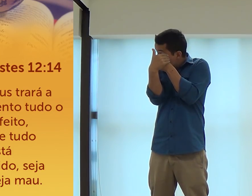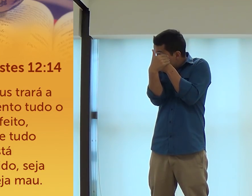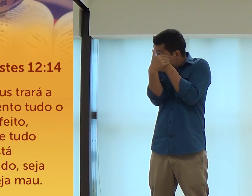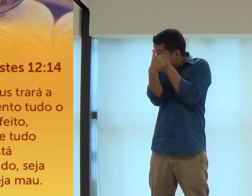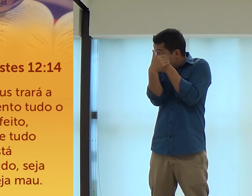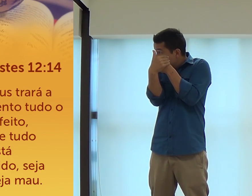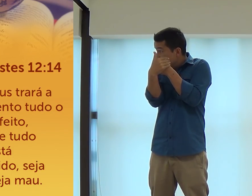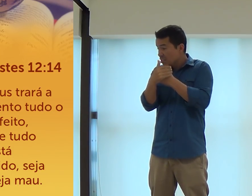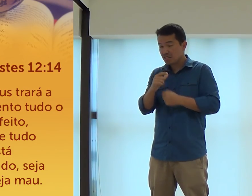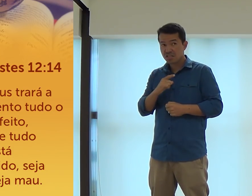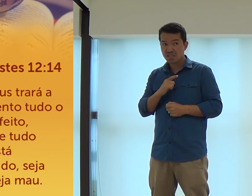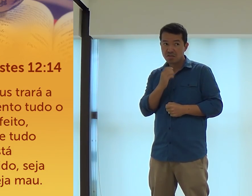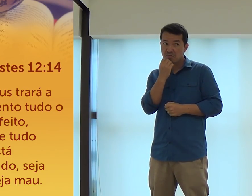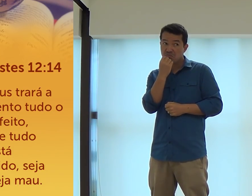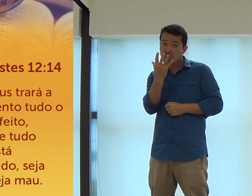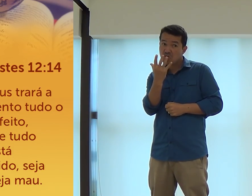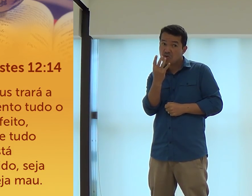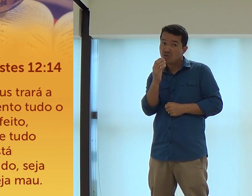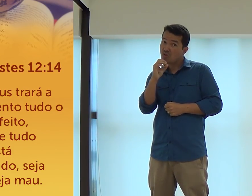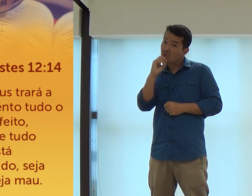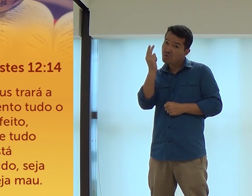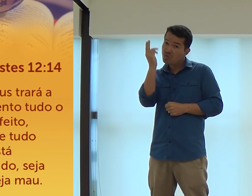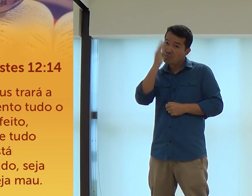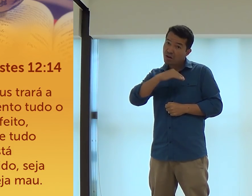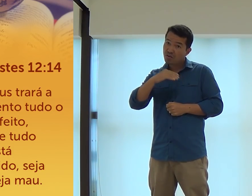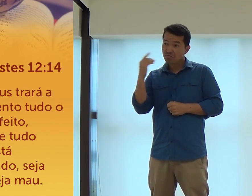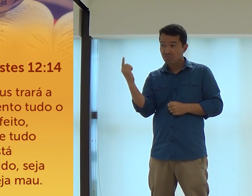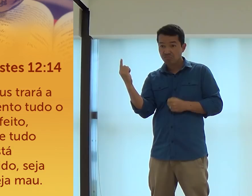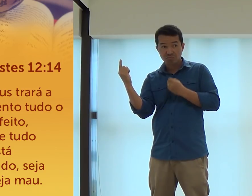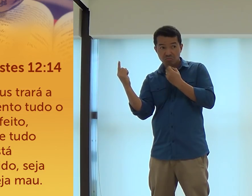escondido, seja bom ou seja mal.